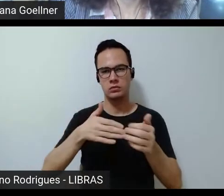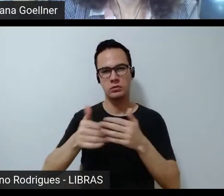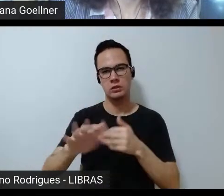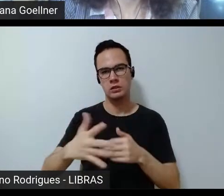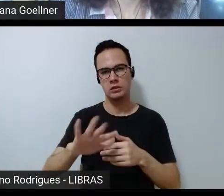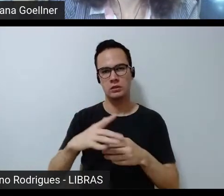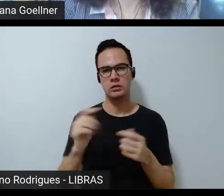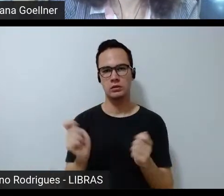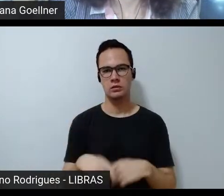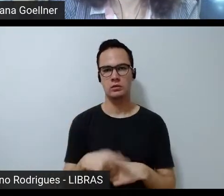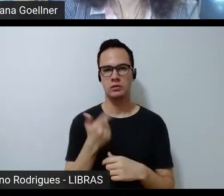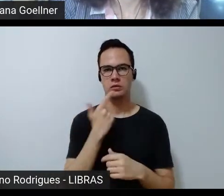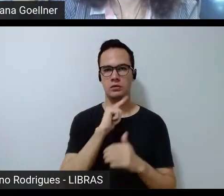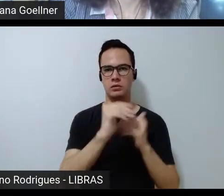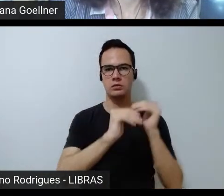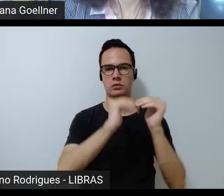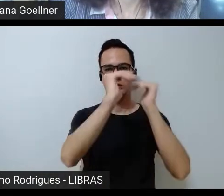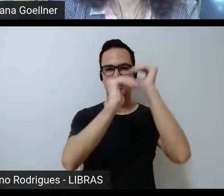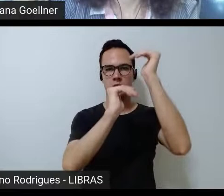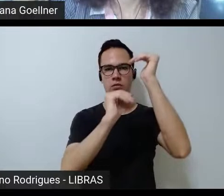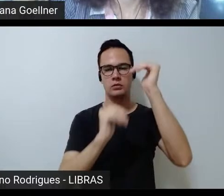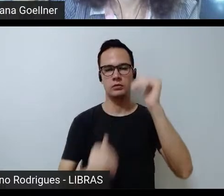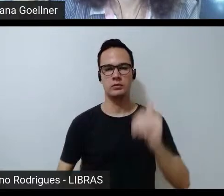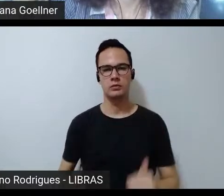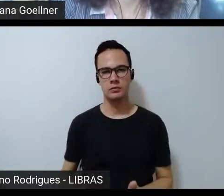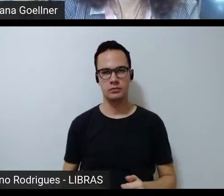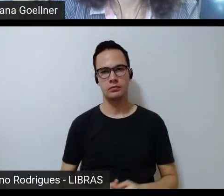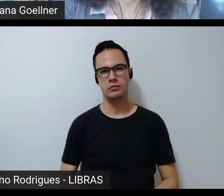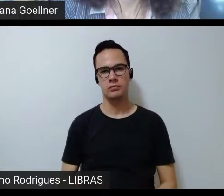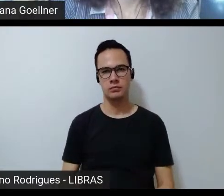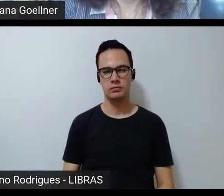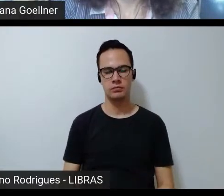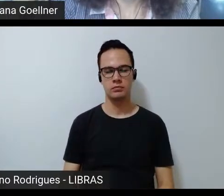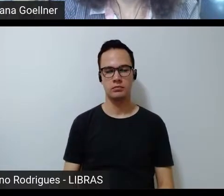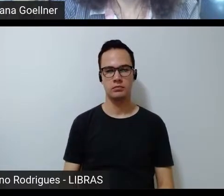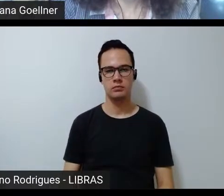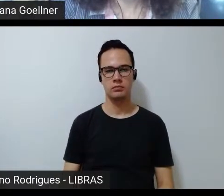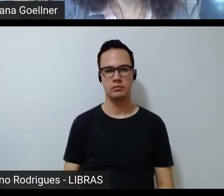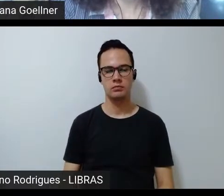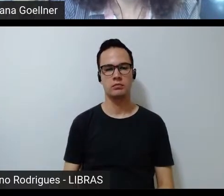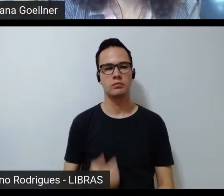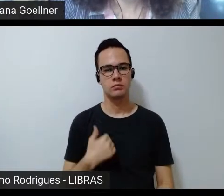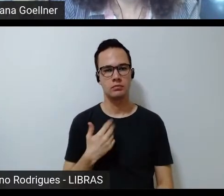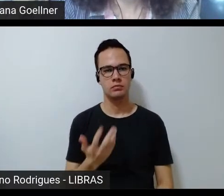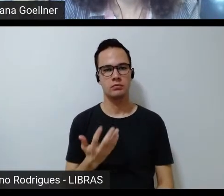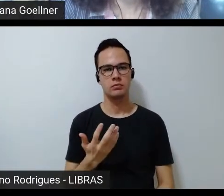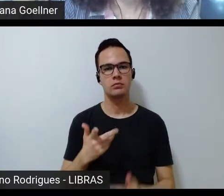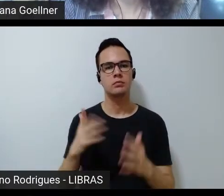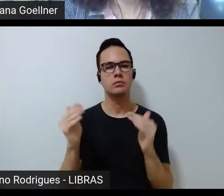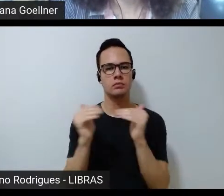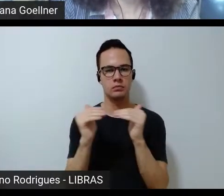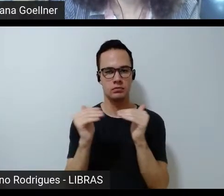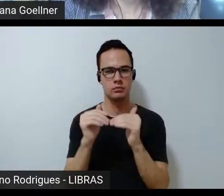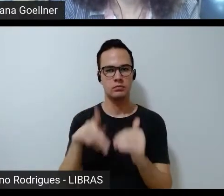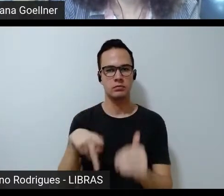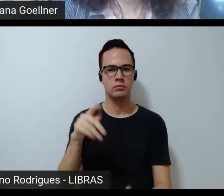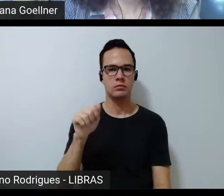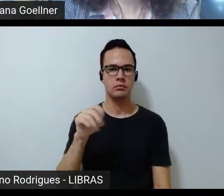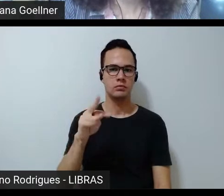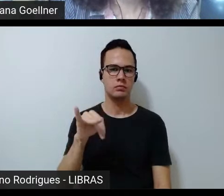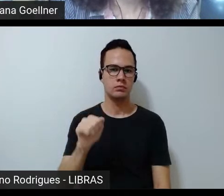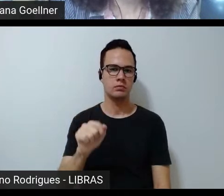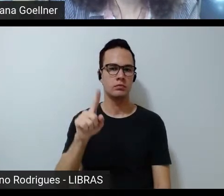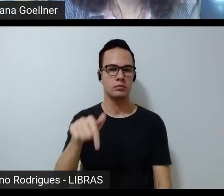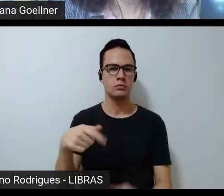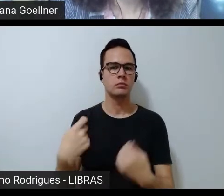condições de desenvolver esse campo. Eu queria só concordar com a Cate e reafirmar a